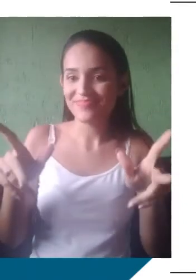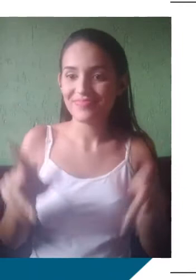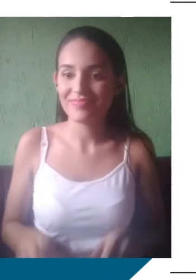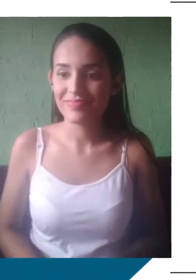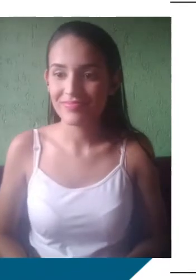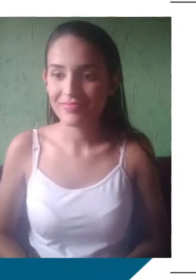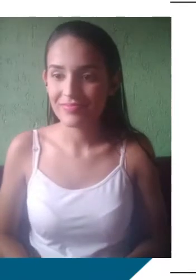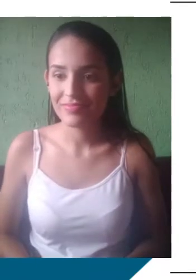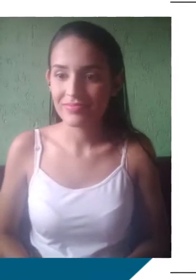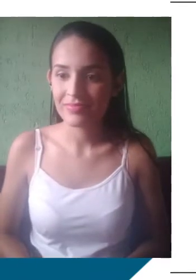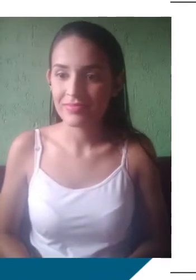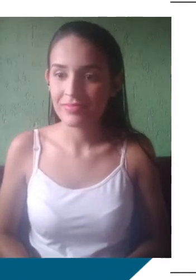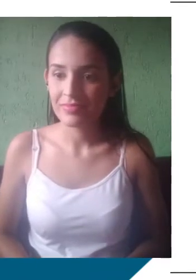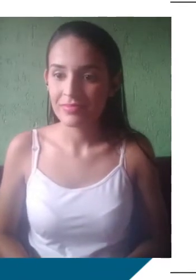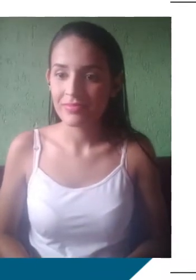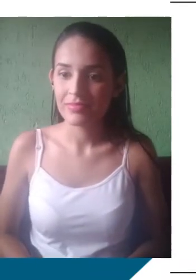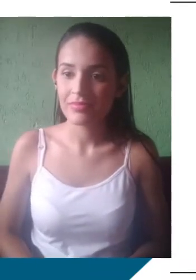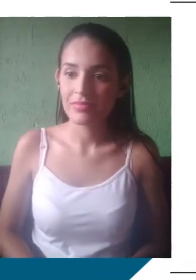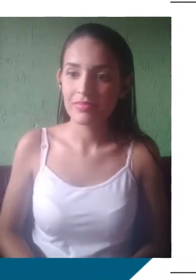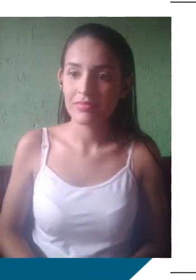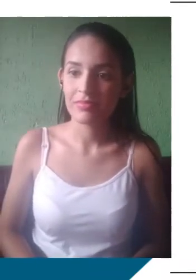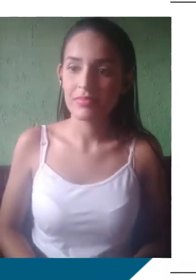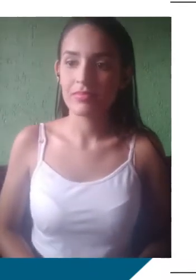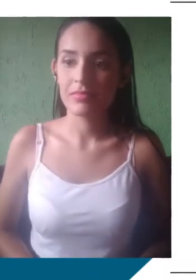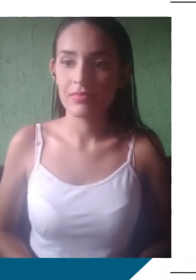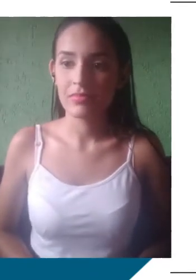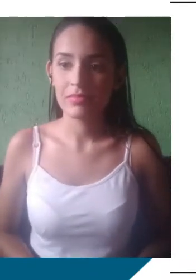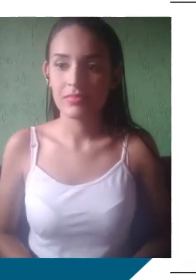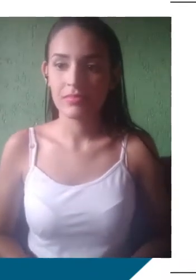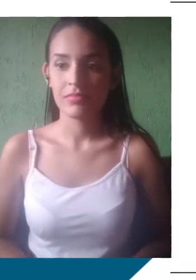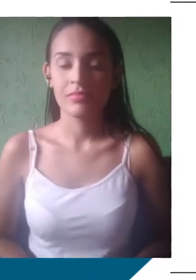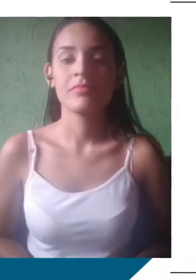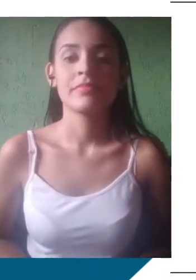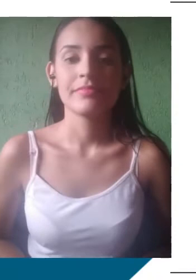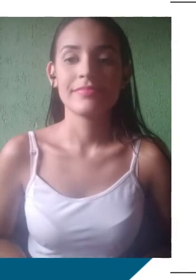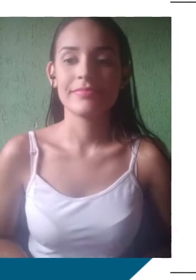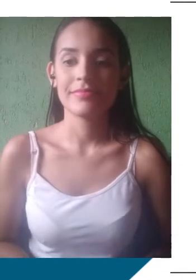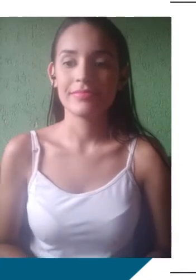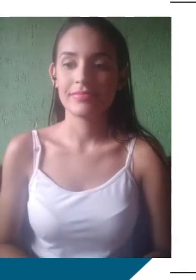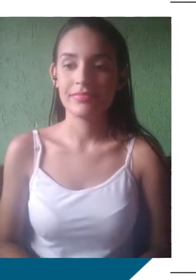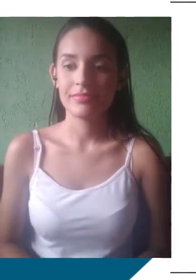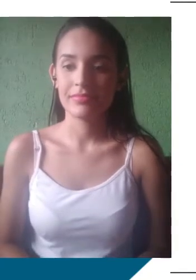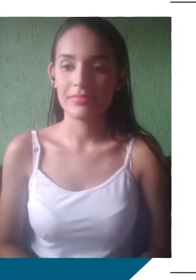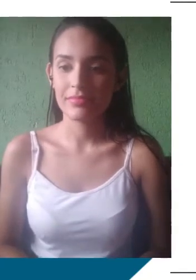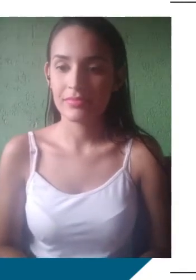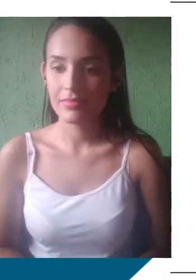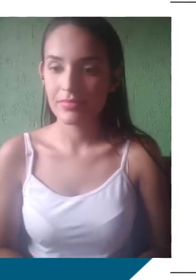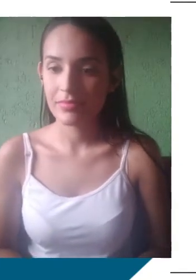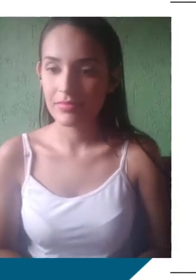lexicais. Ou pocar, né? No Espírito Santo, pocar é sinônimo de estourar. Então, pouca gente conhece.